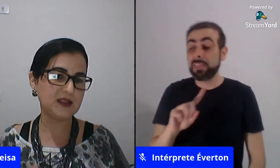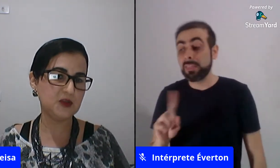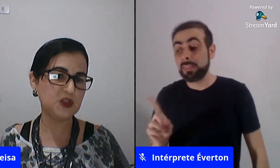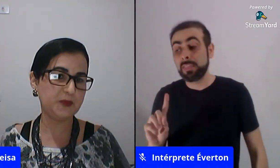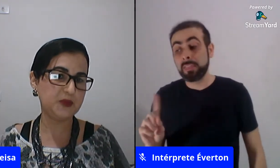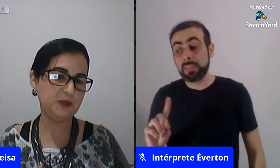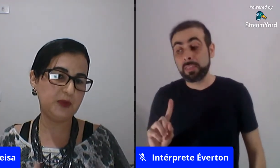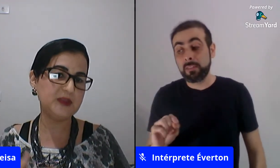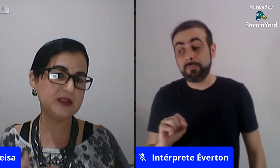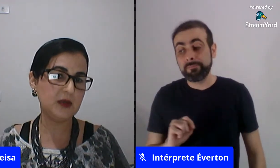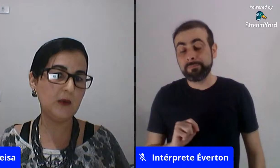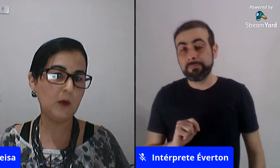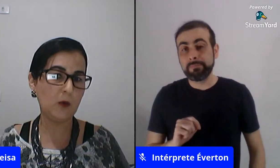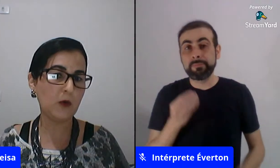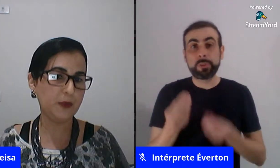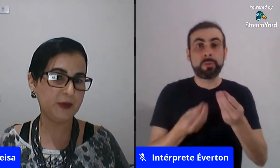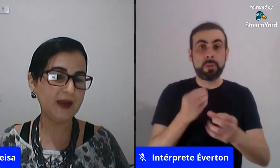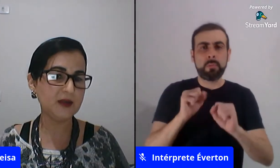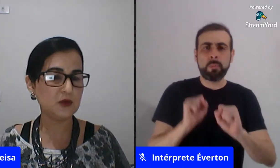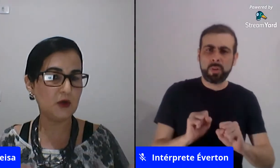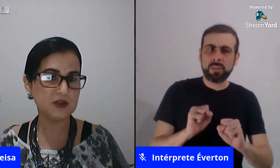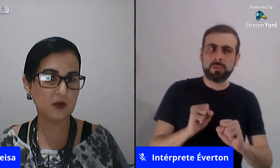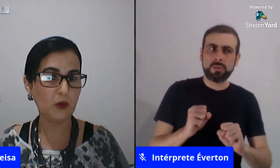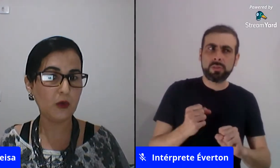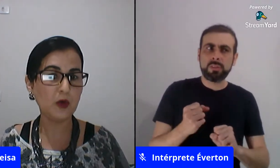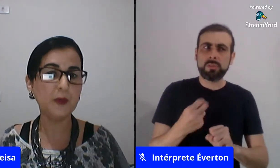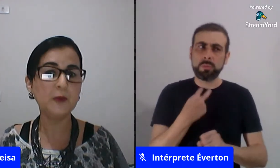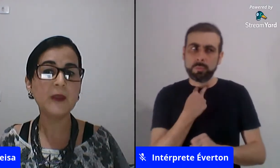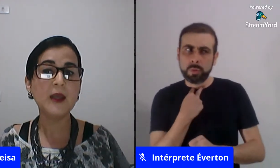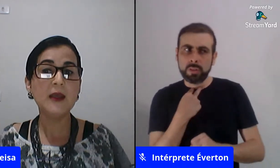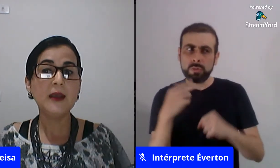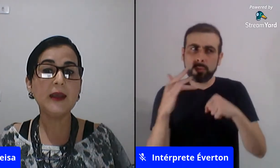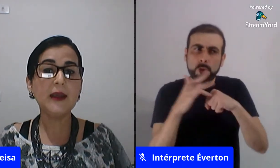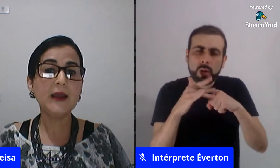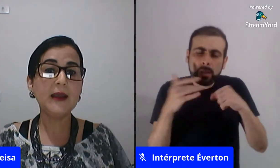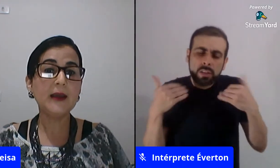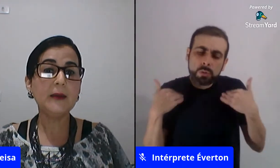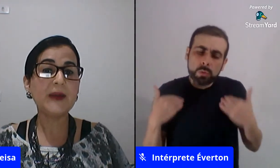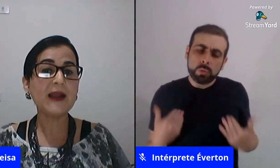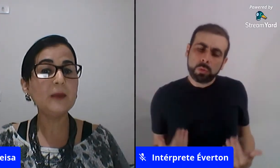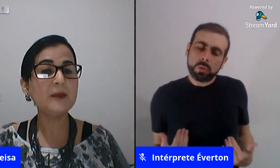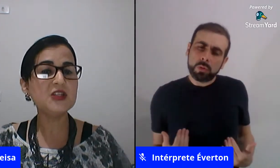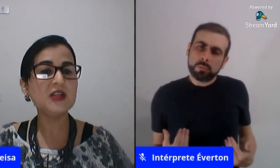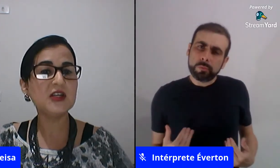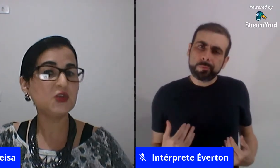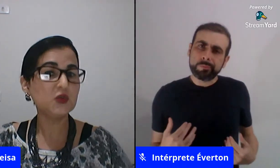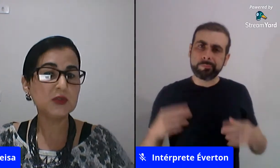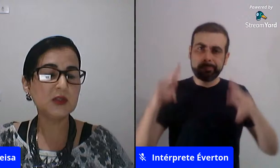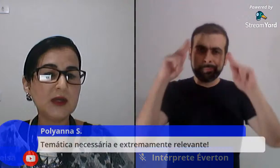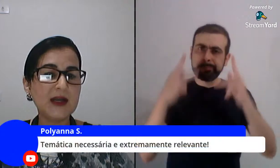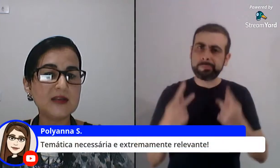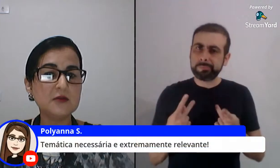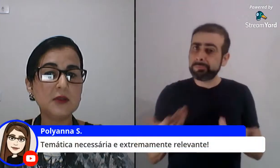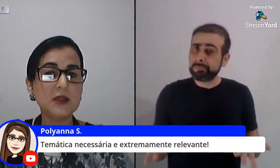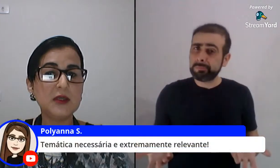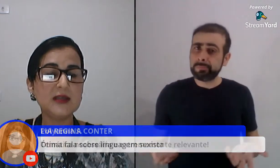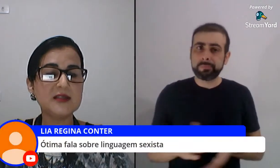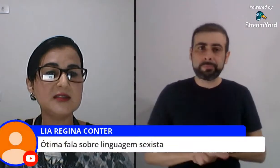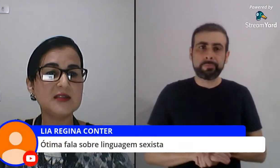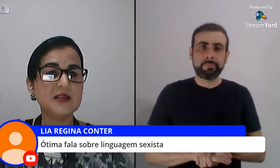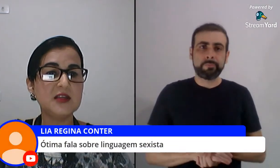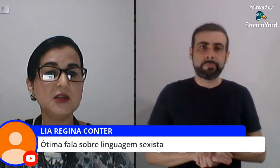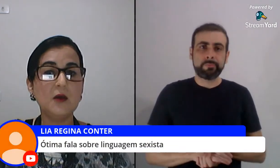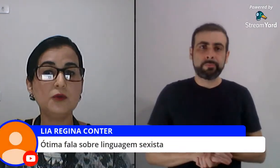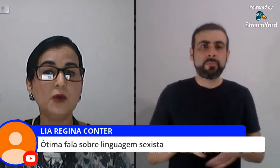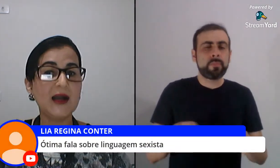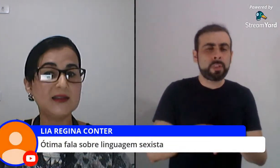nas questões de permissão ao corpo toques ao corpo para quem pedir ajuda no caso que